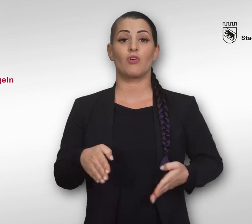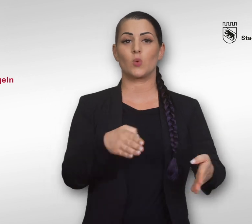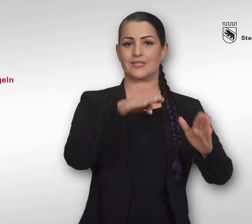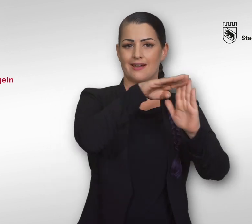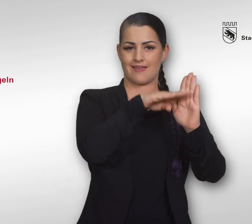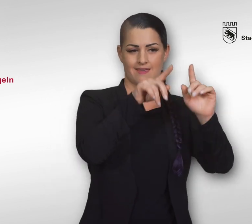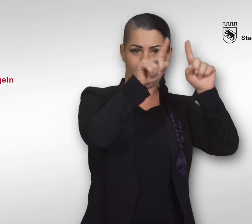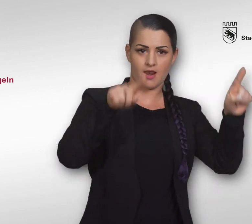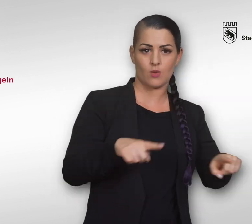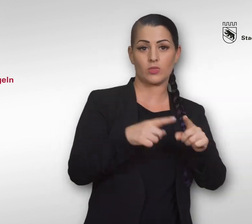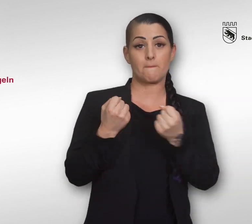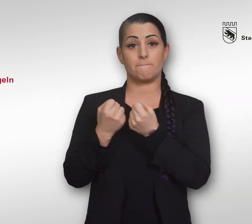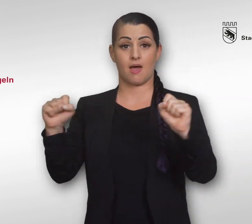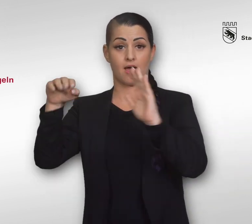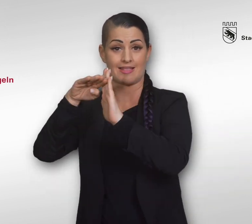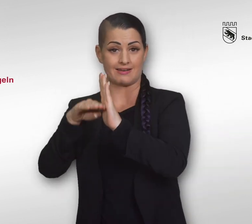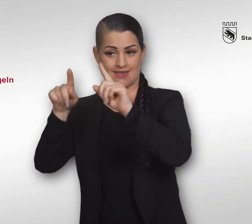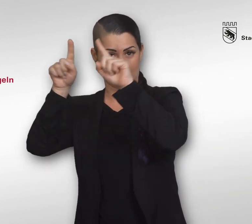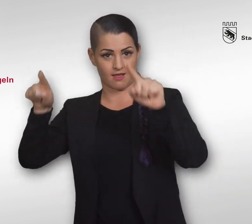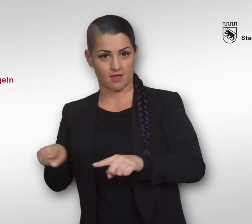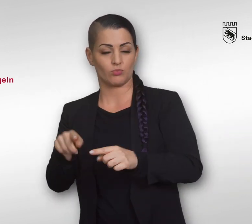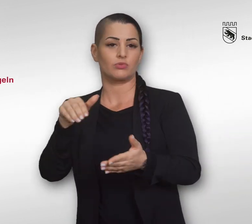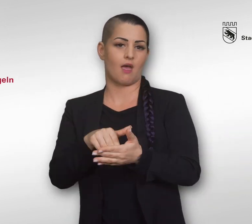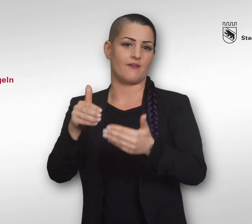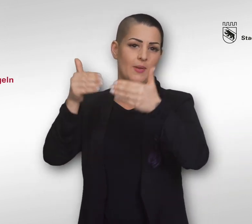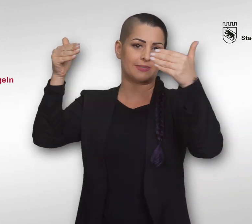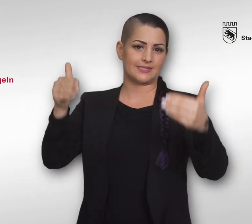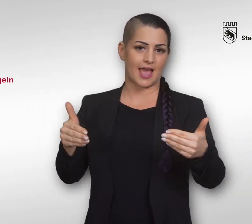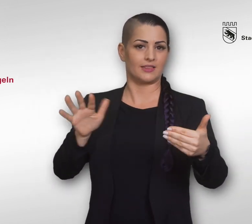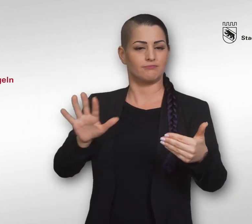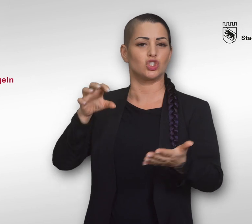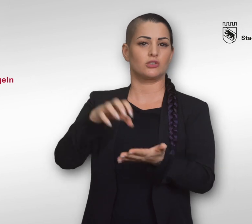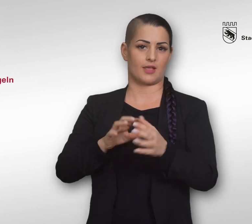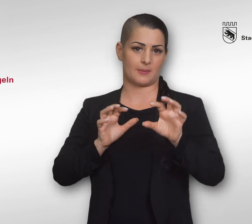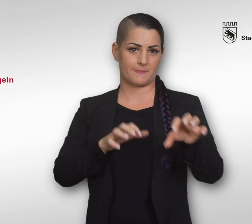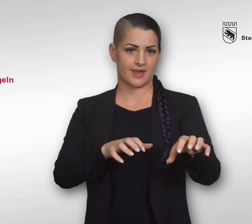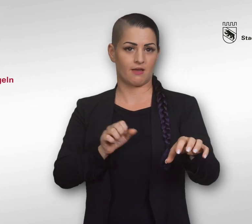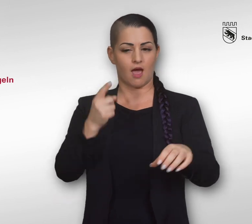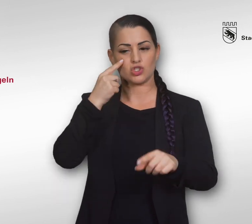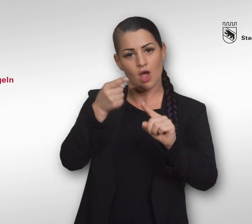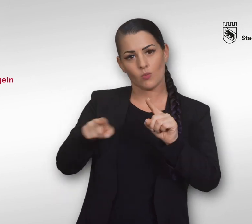Die Fluss und Baderegeln sind auch auf der Website der Stadt Bern zu finden. Sie finden den Link unterhalb des Videos.